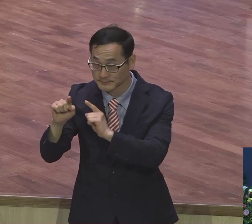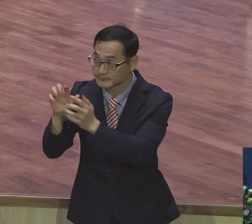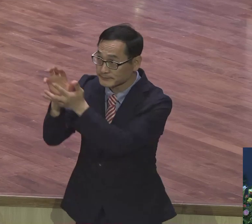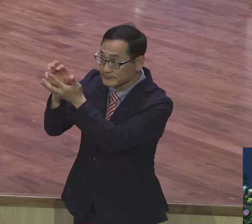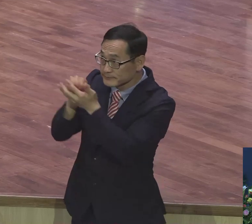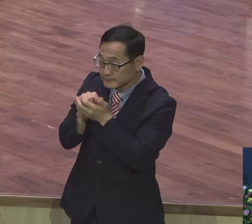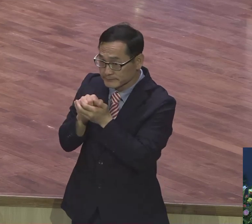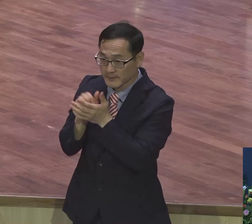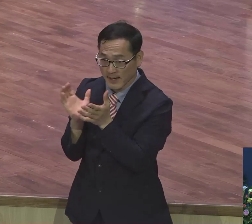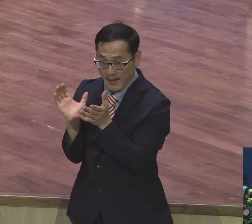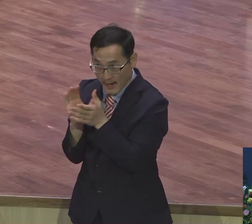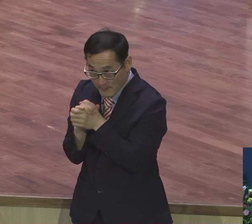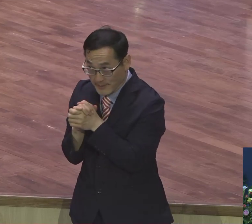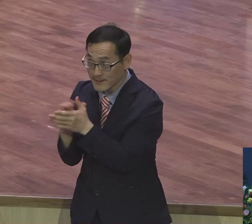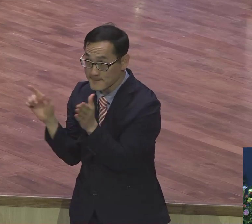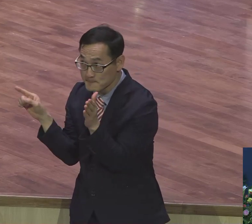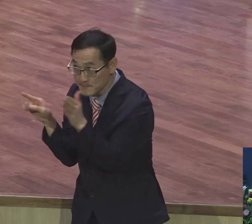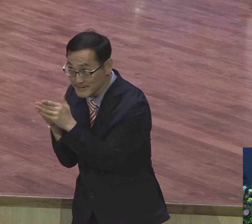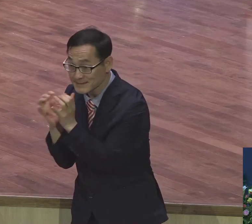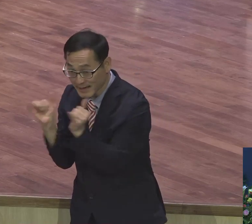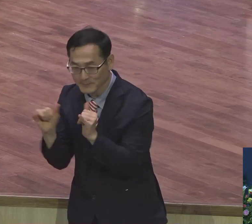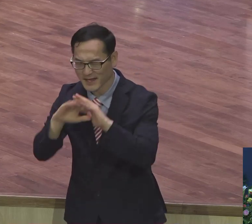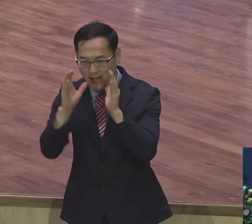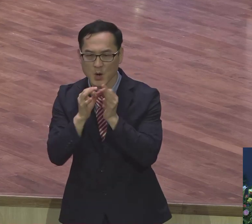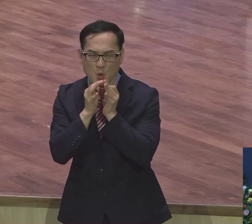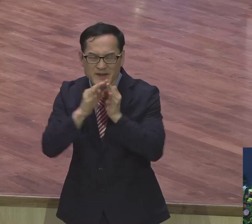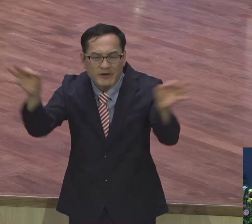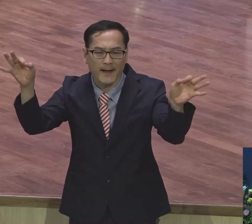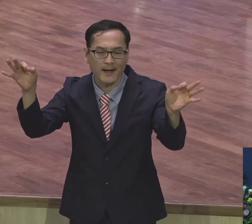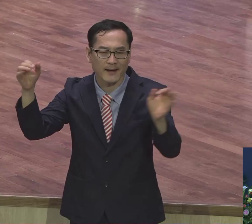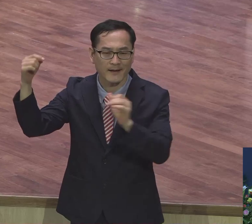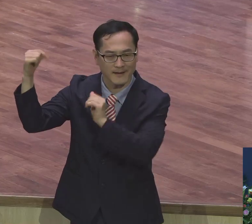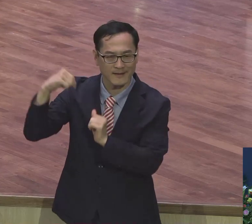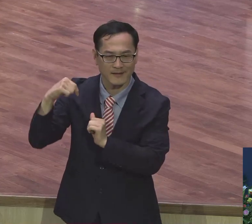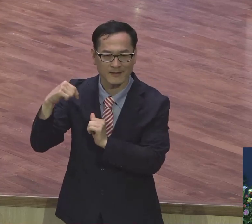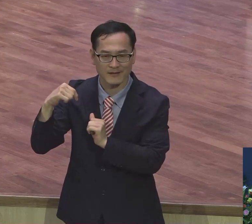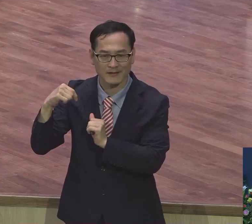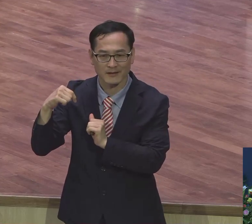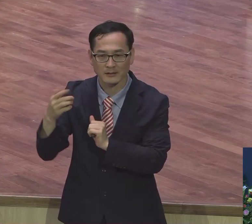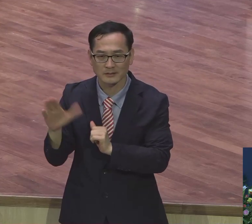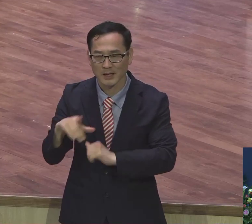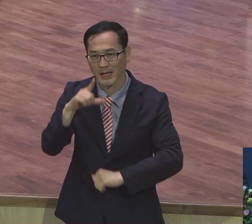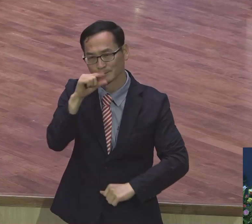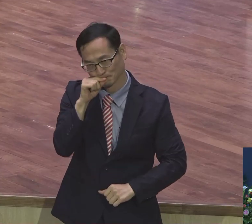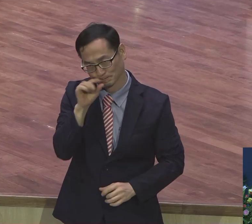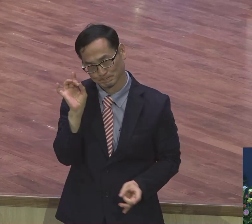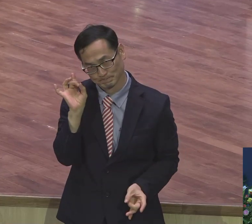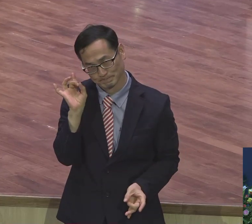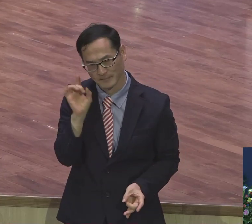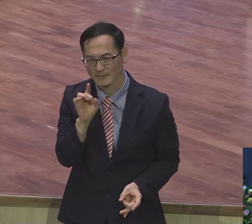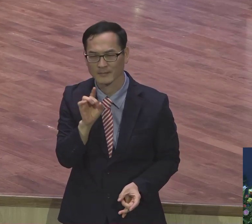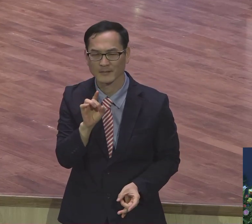알고 믿는 자는 외쳐라 그랬어요. 외쳐라. 외치기는 커지니까 입도 안 벌리니까 문제예요.